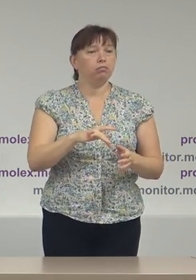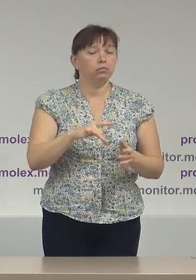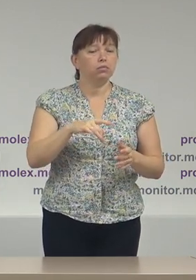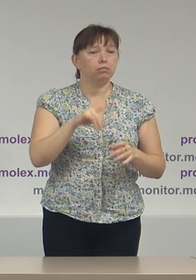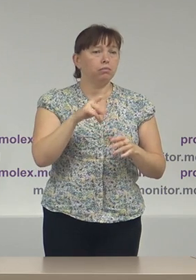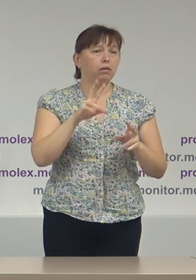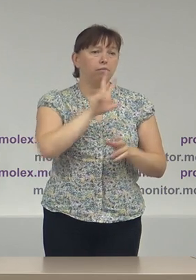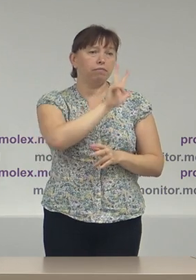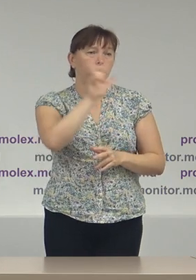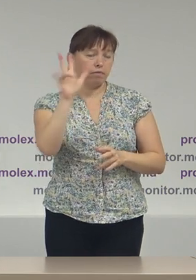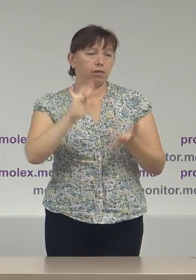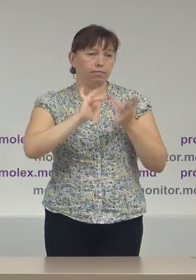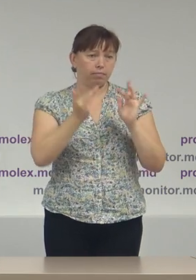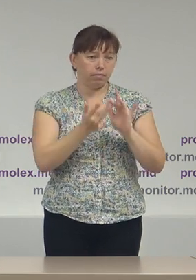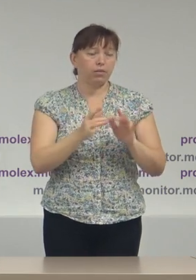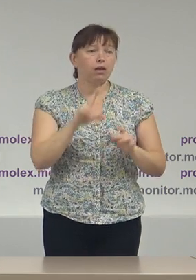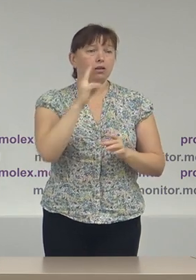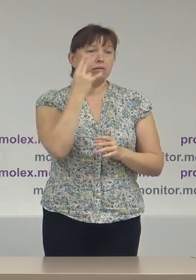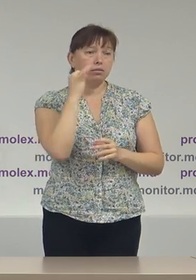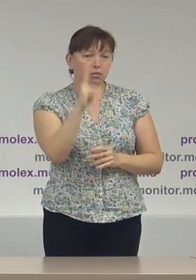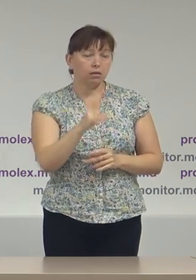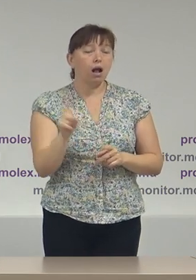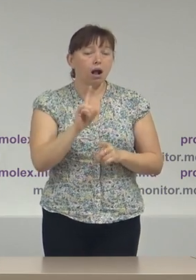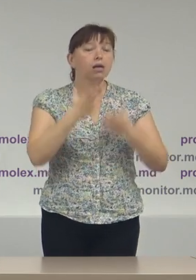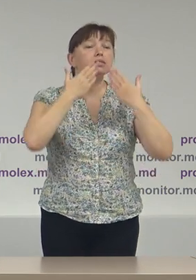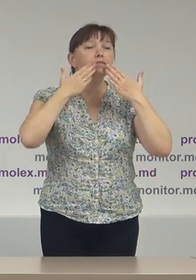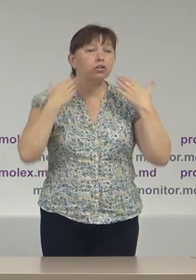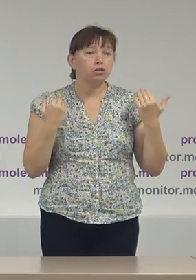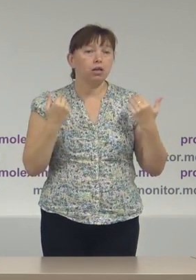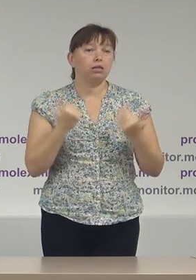pe pagina comisiei electorale centrale așa încât să faciliteze